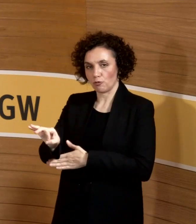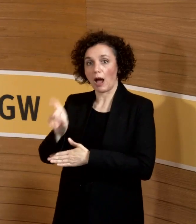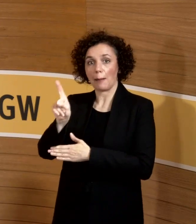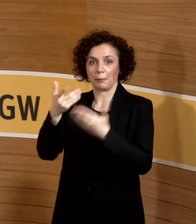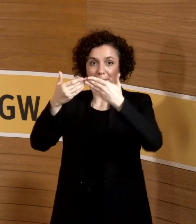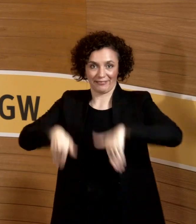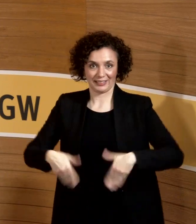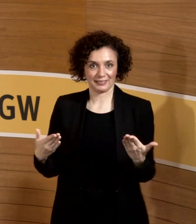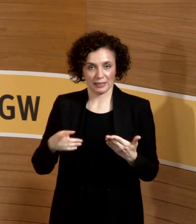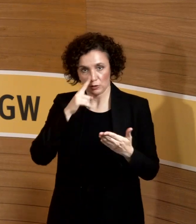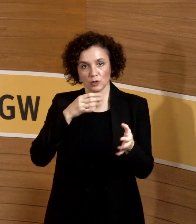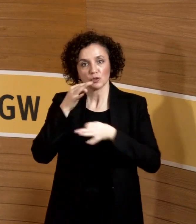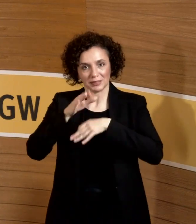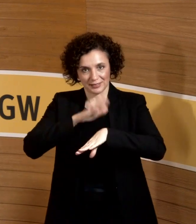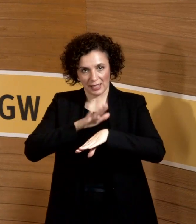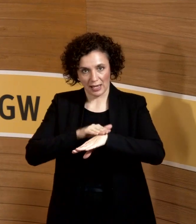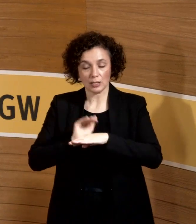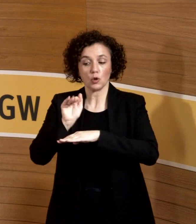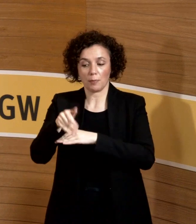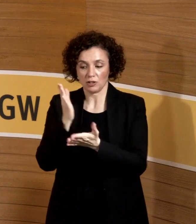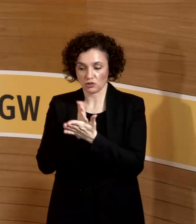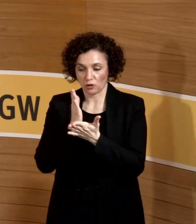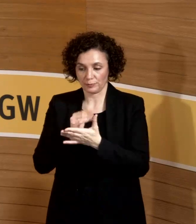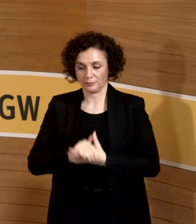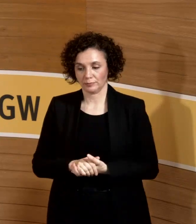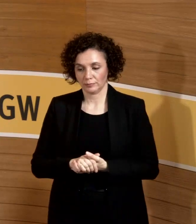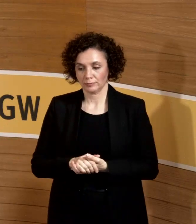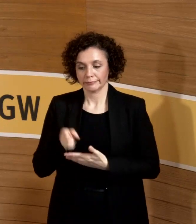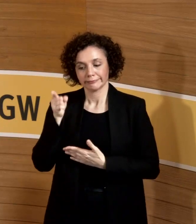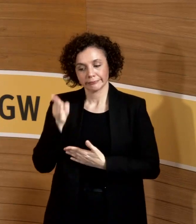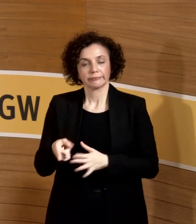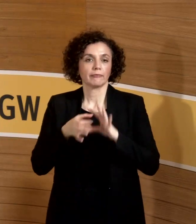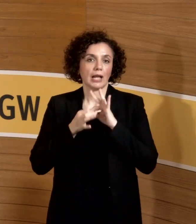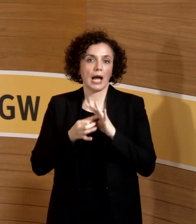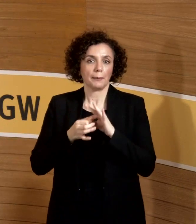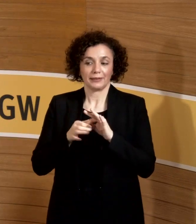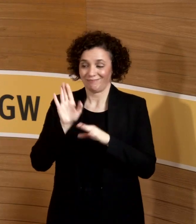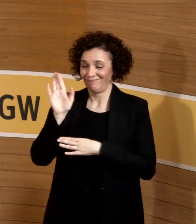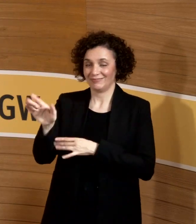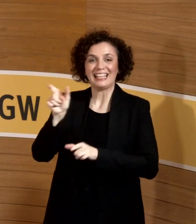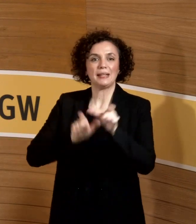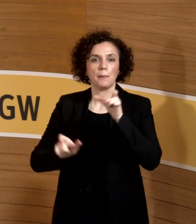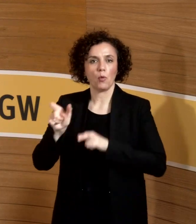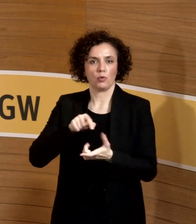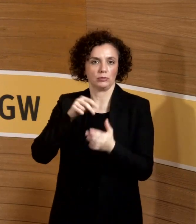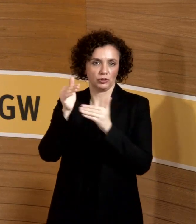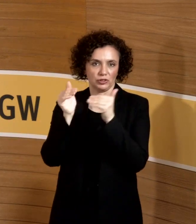schon gezeigt habe, das sind jetzt die Freistellungen, die in Abhängigkeit vom Immunstatus notwendig sind.